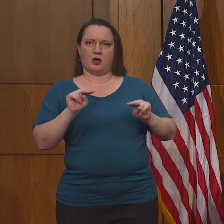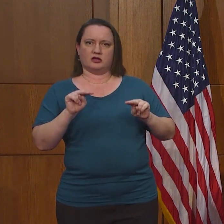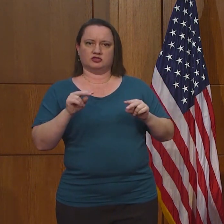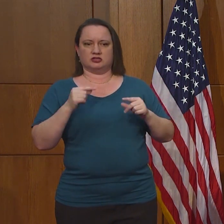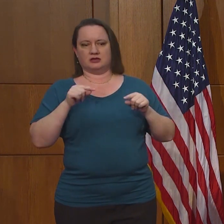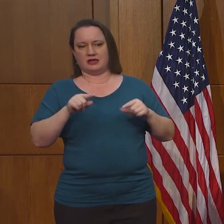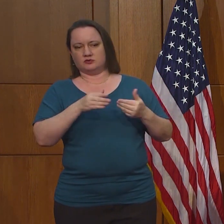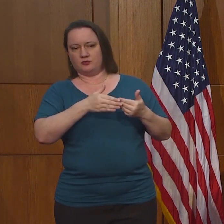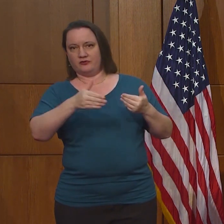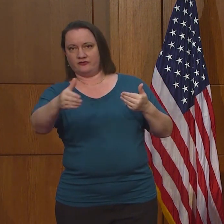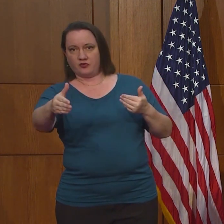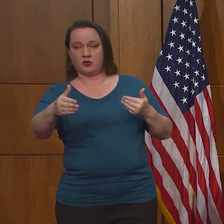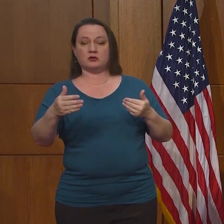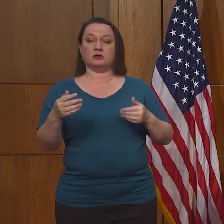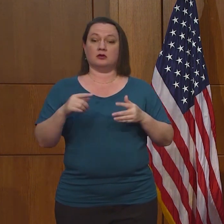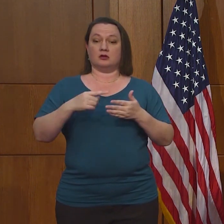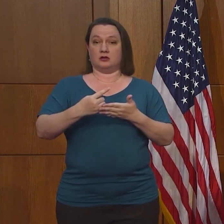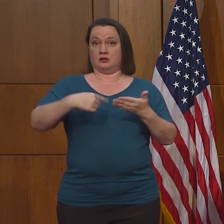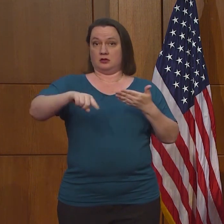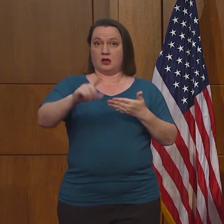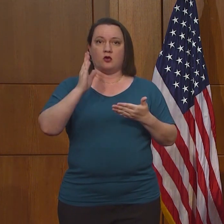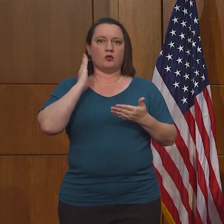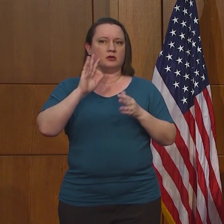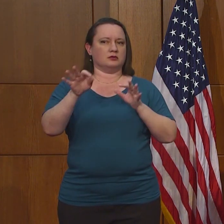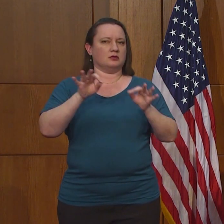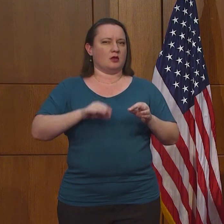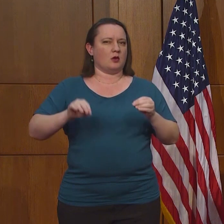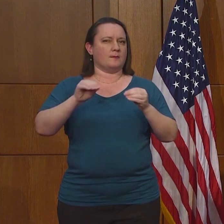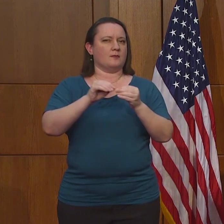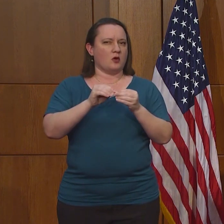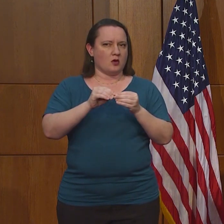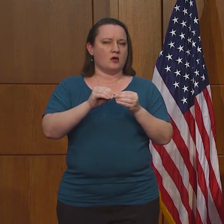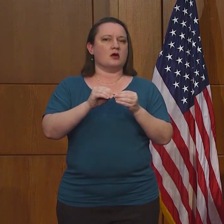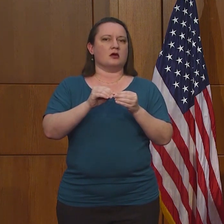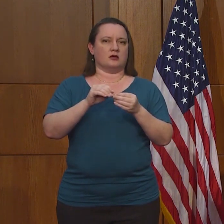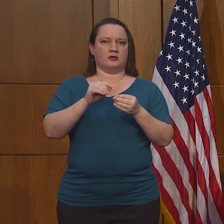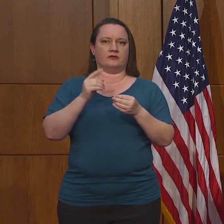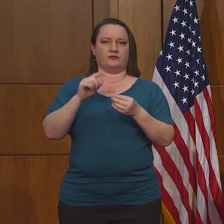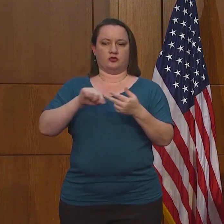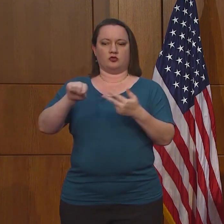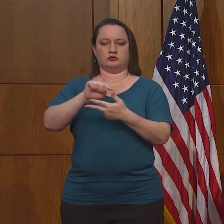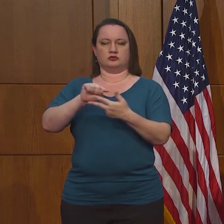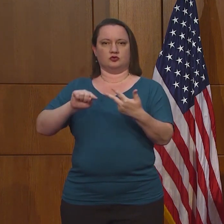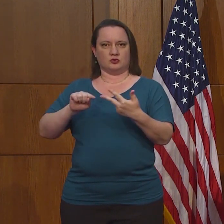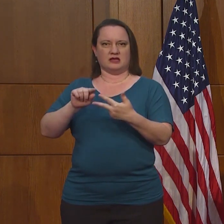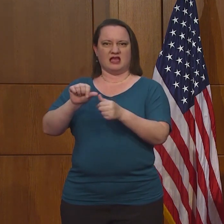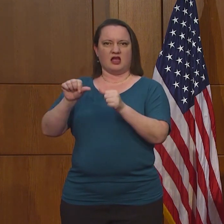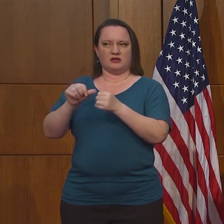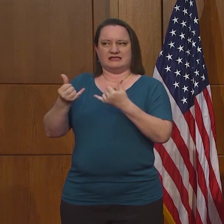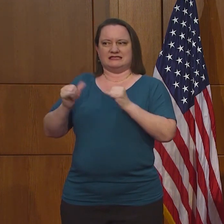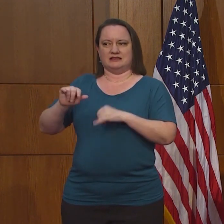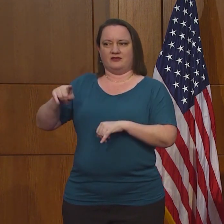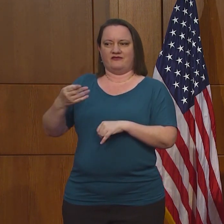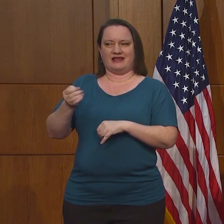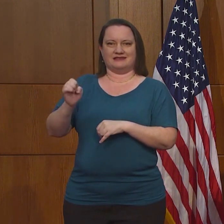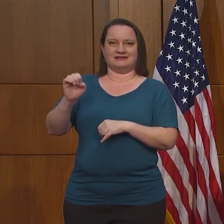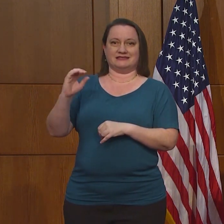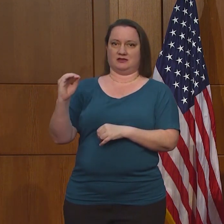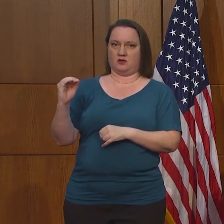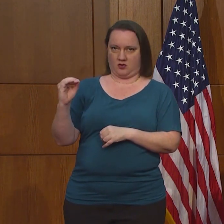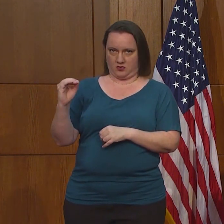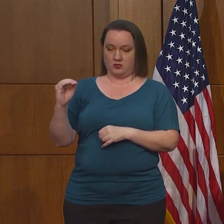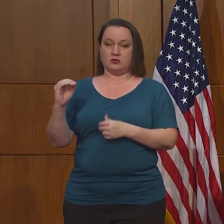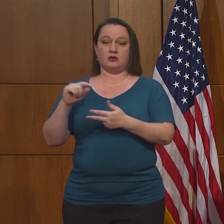semana yo voy a hablar más acerca de las tres áreas que hicimos en la fase 1 y cuándo podemos